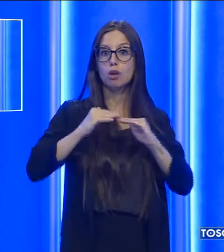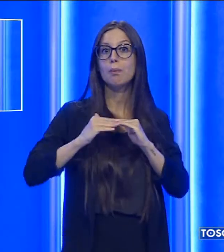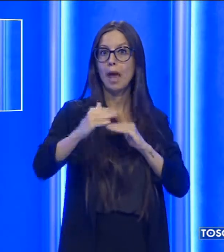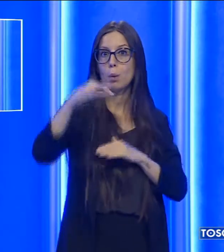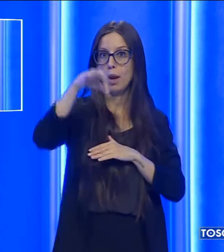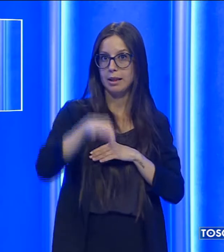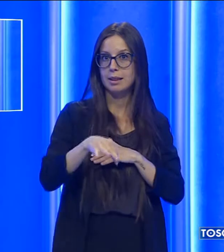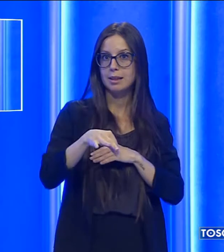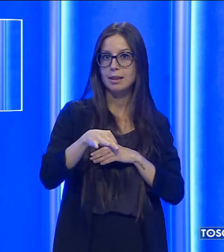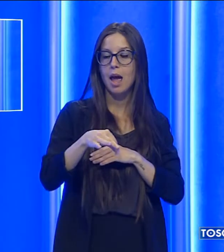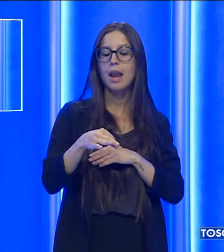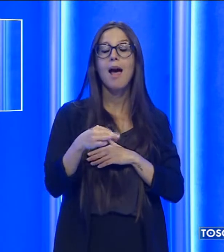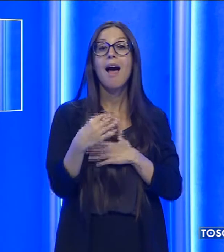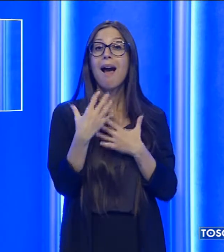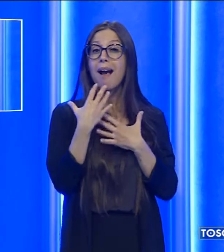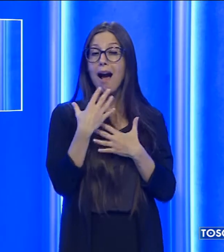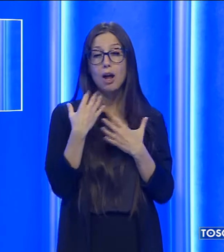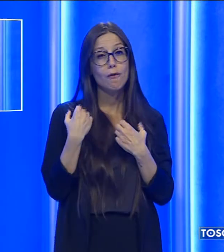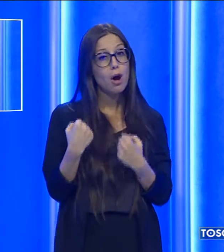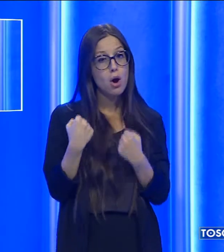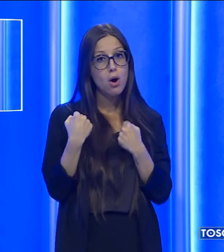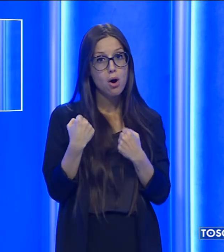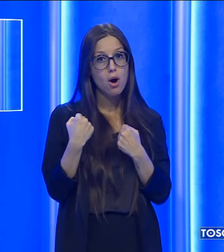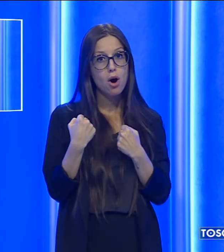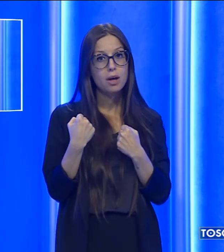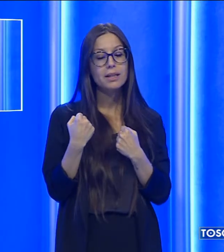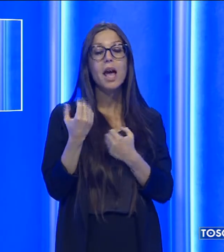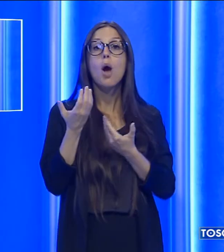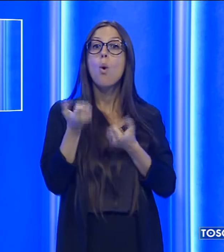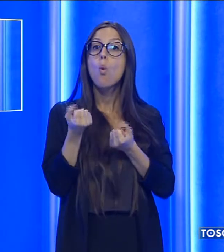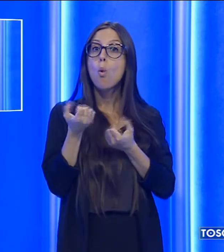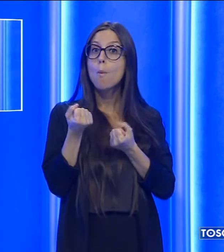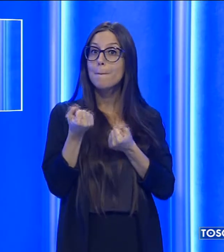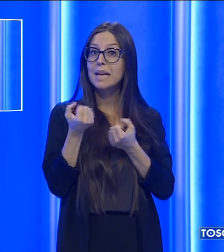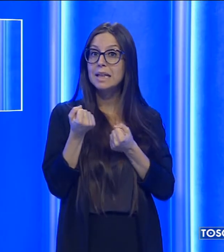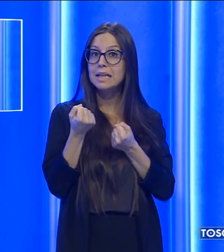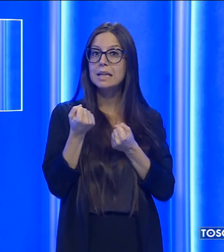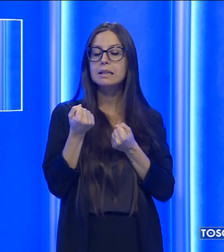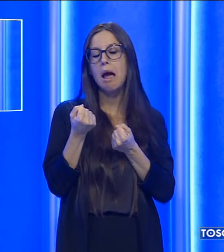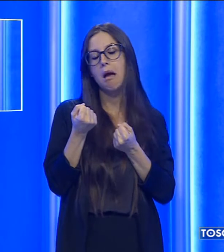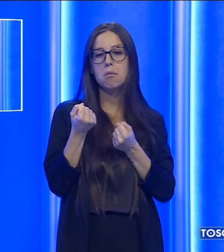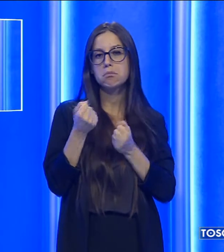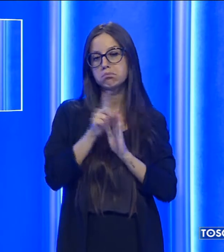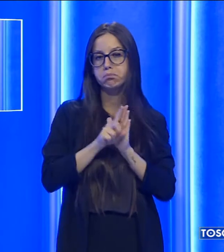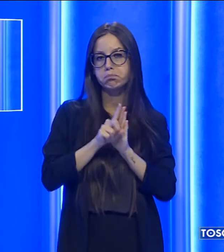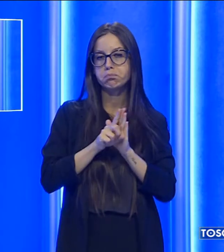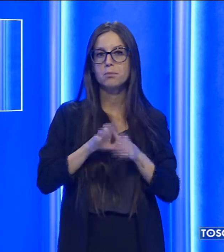interne e caldo intenso però con tassi di umidità limitati